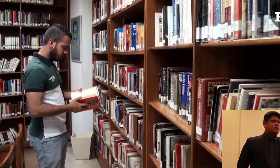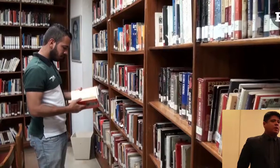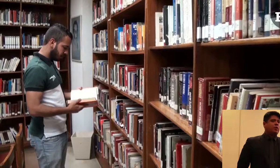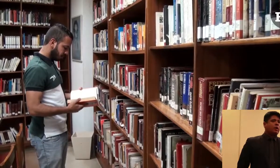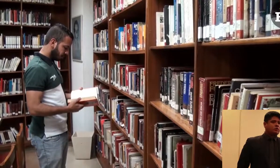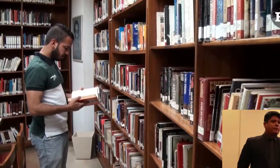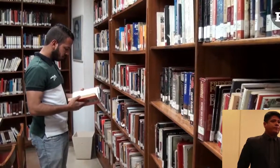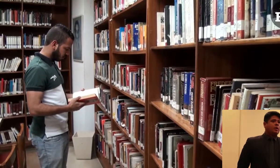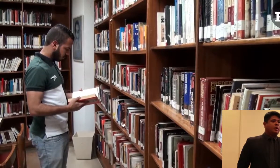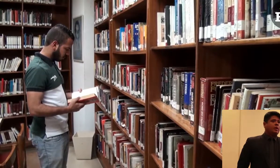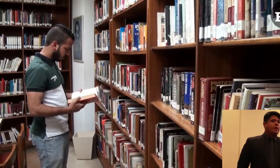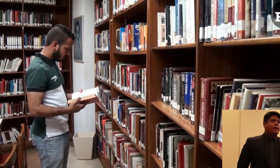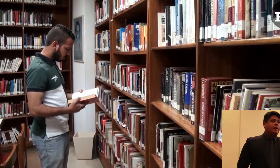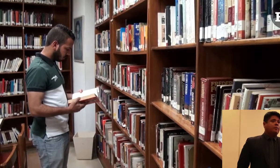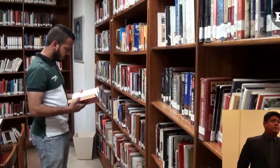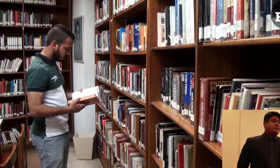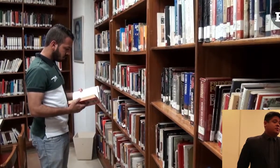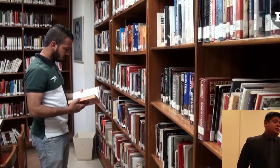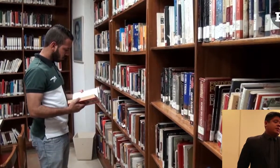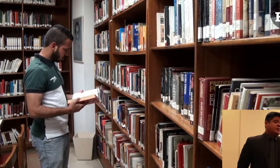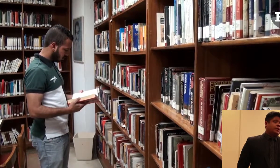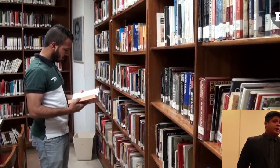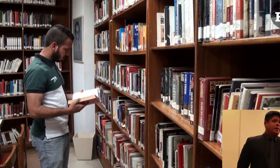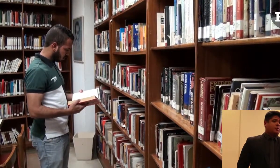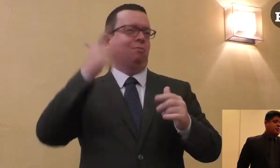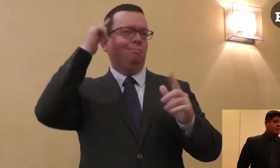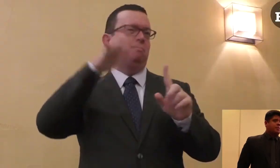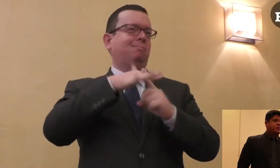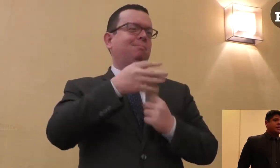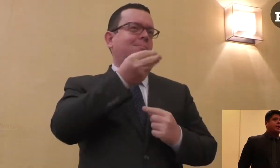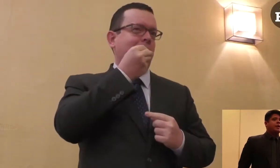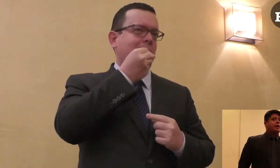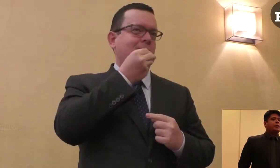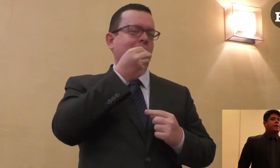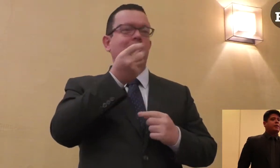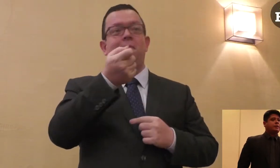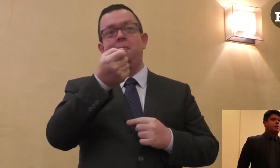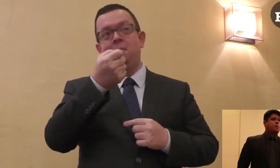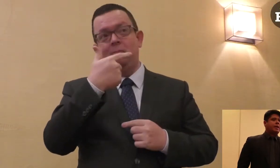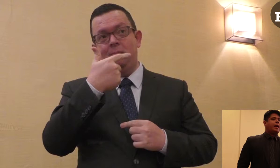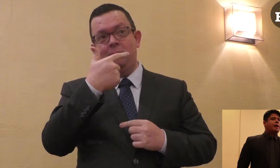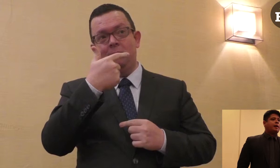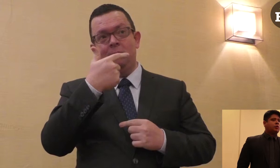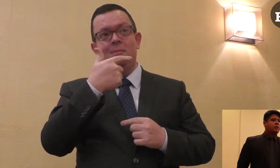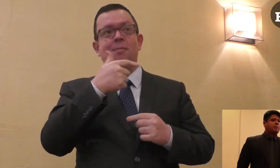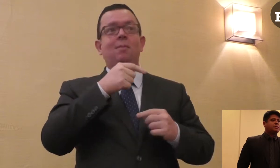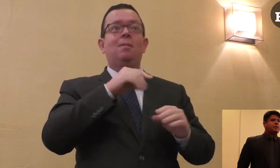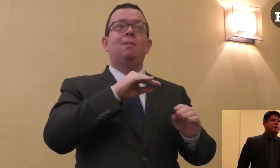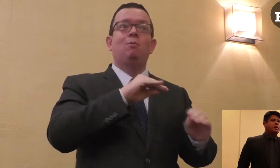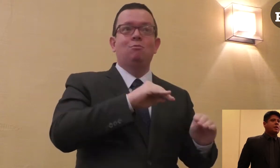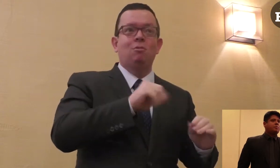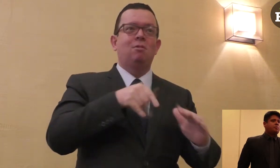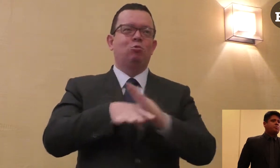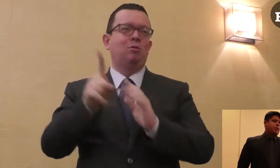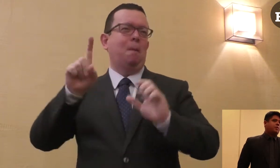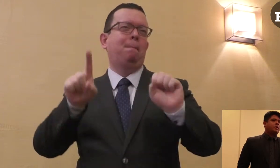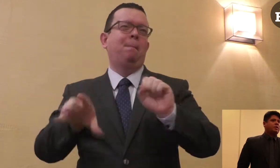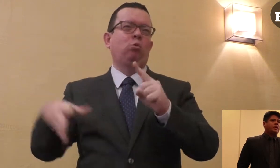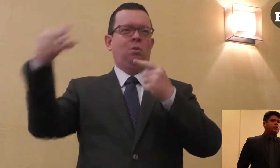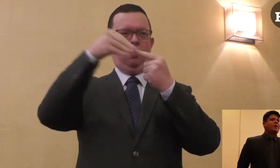Tenemos una gran debilidad con el acceso a la educación. La situación de Venezuela, como ya te mencioné, está bastante complicada en estos